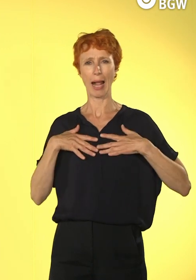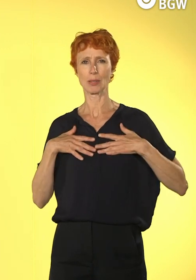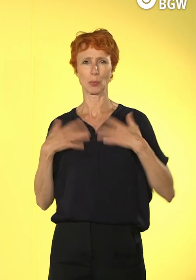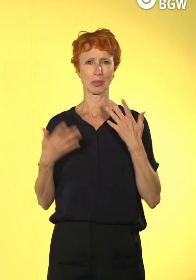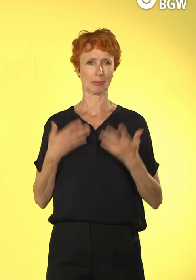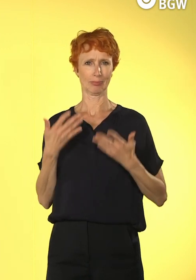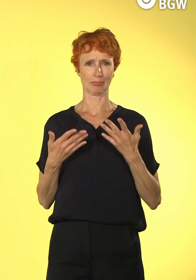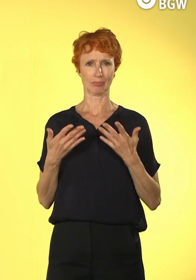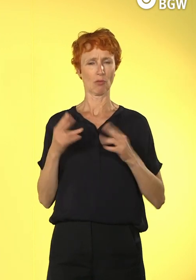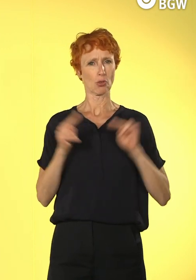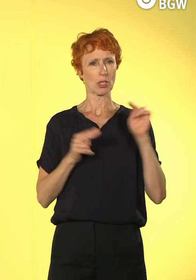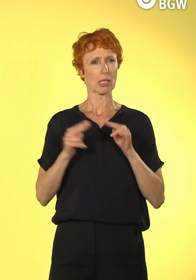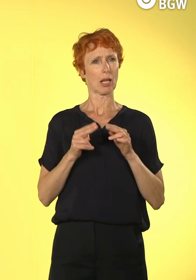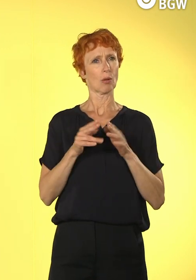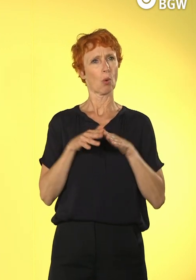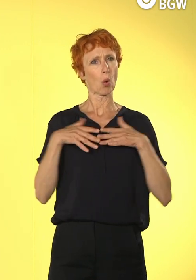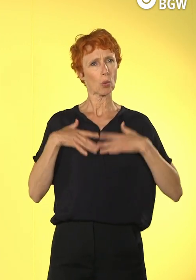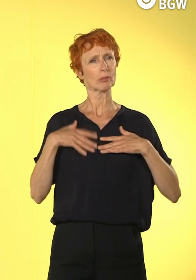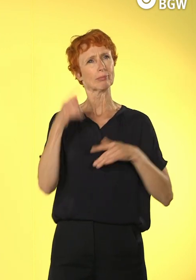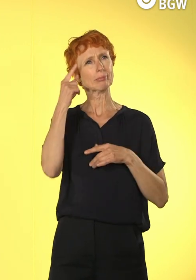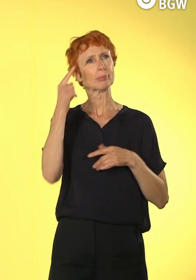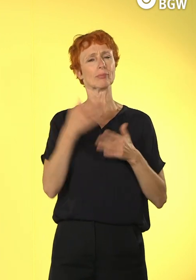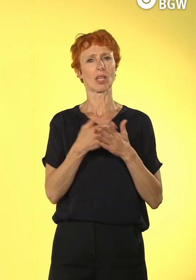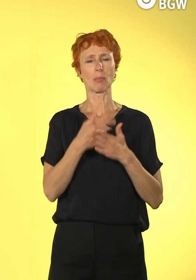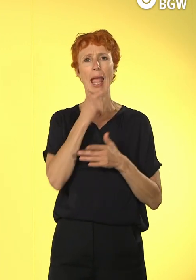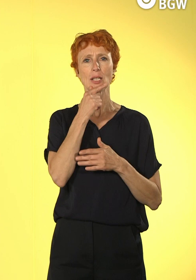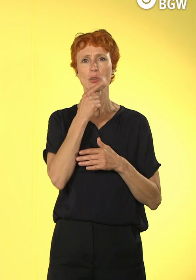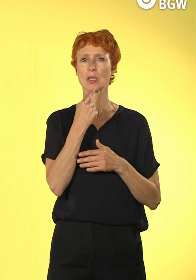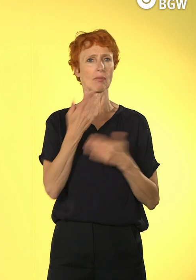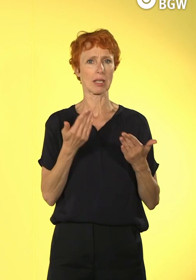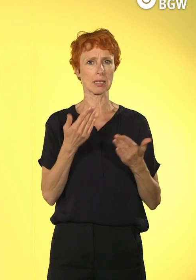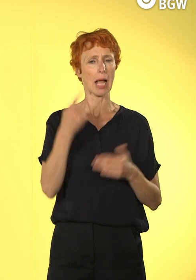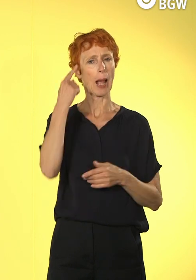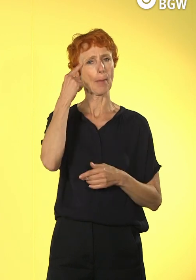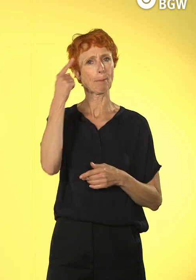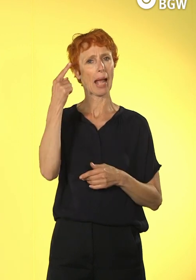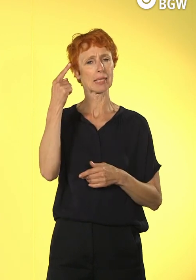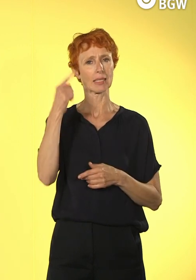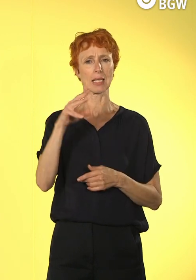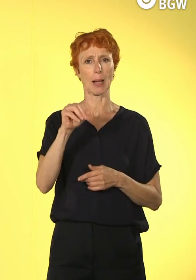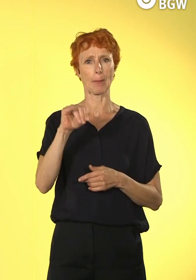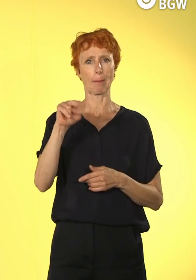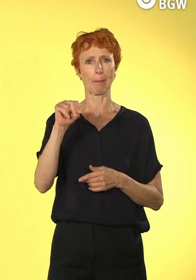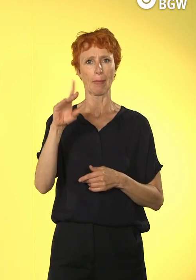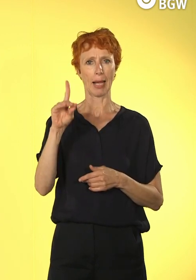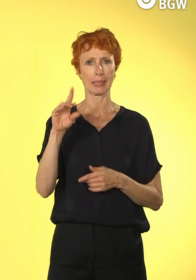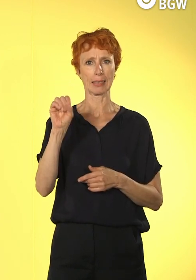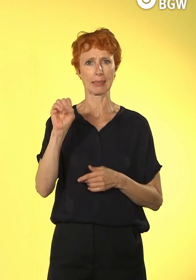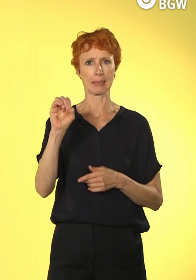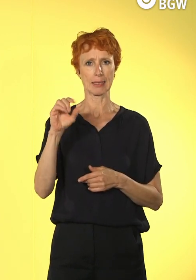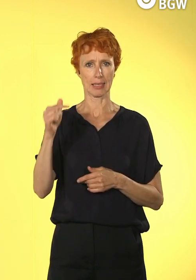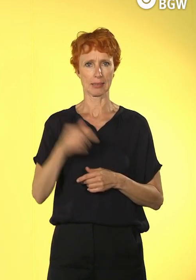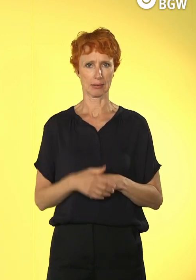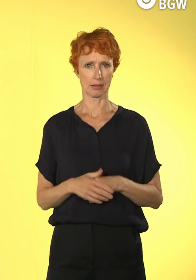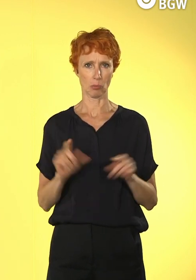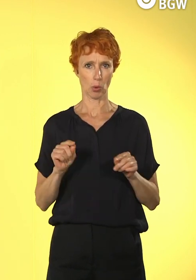Grundsätze, die man so verfolgt. Im Englischen heißt es ganze Mindset. Das ist ein Bestandteil der Readiness, weil ich natürlich sagen kann,